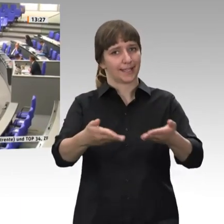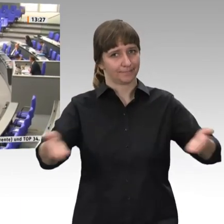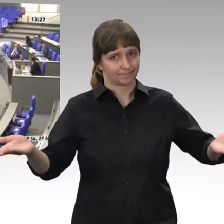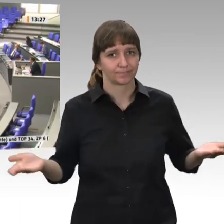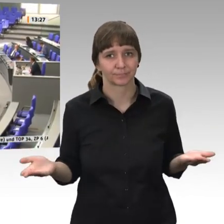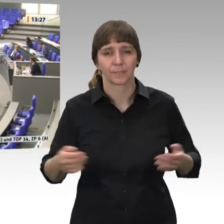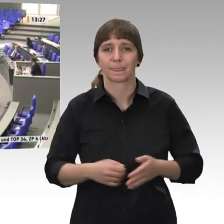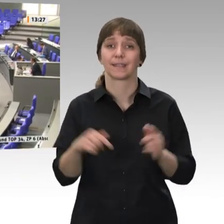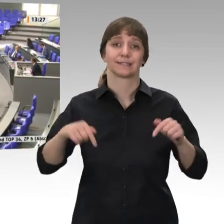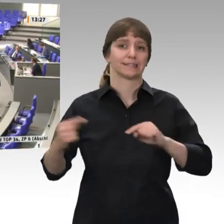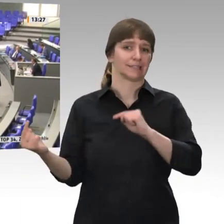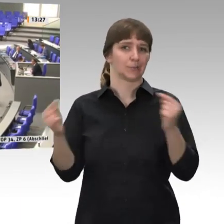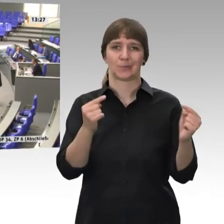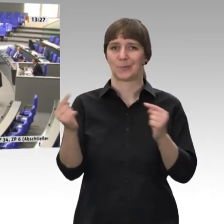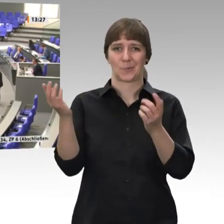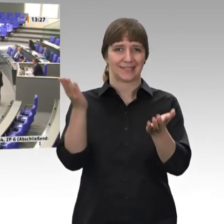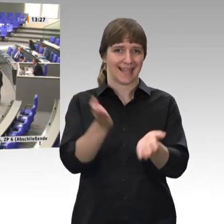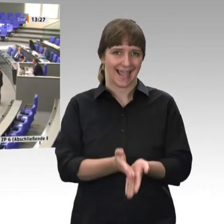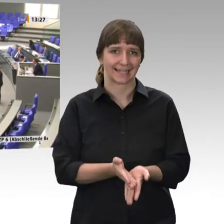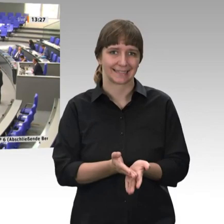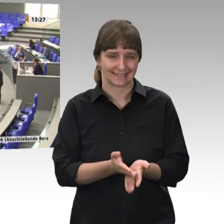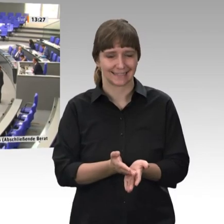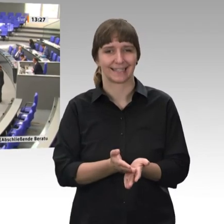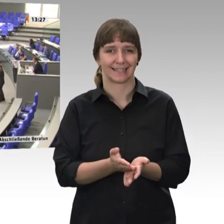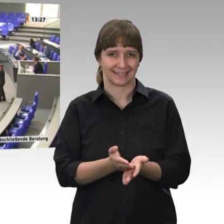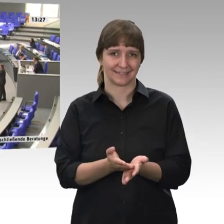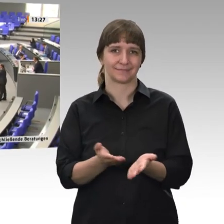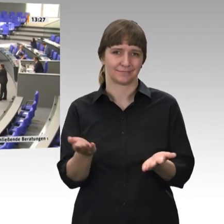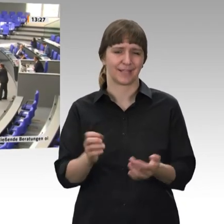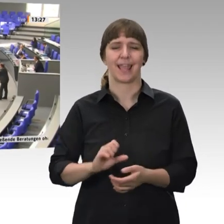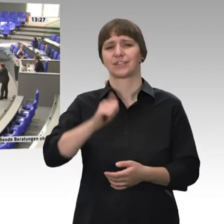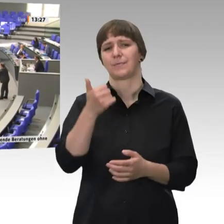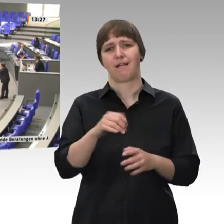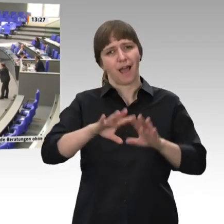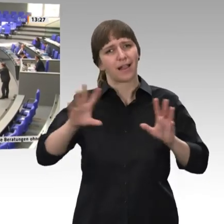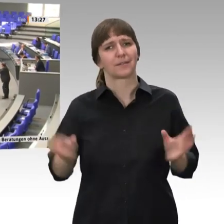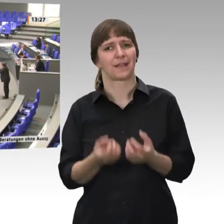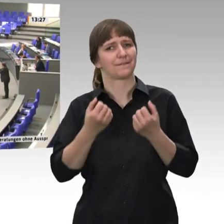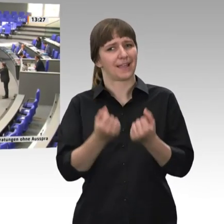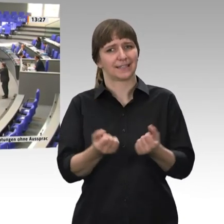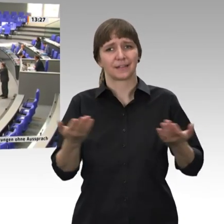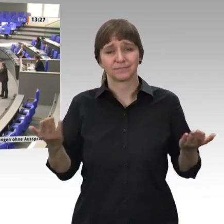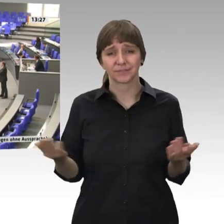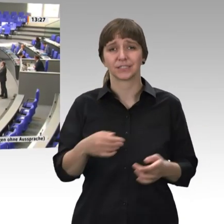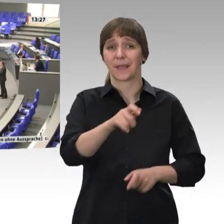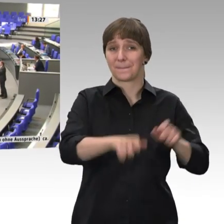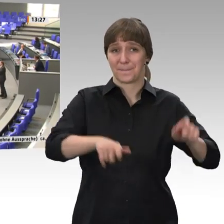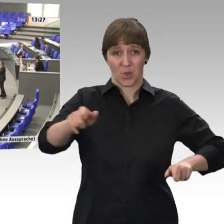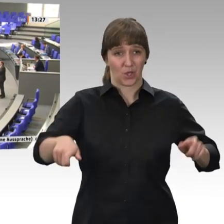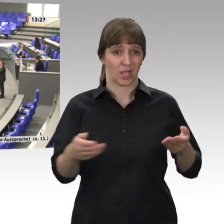Debatte, glaube ich, gilt es doch zuerst vielleicht manch Grundsätzliches festzuhalten. Einmal die Bürgerinnen und Bürger können sich in Deutschland auf